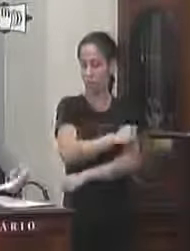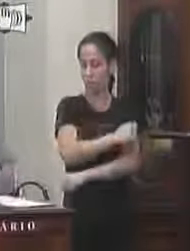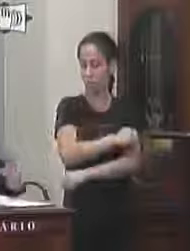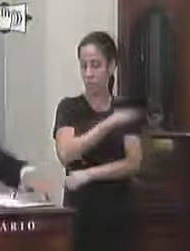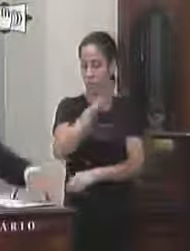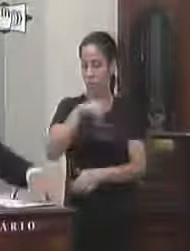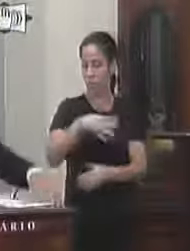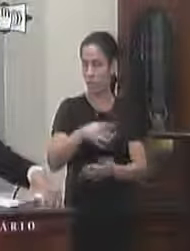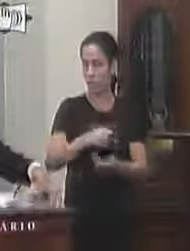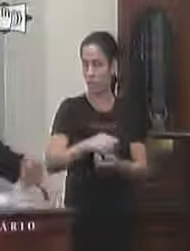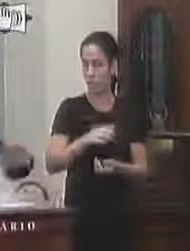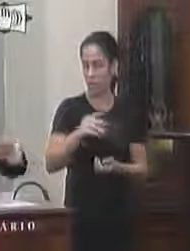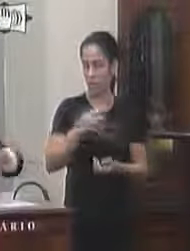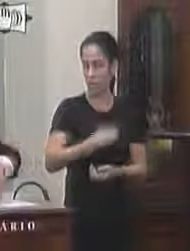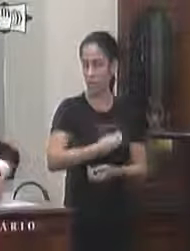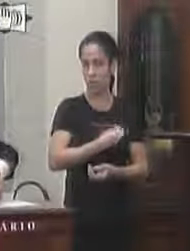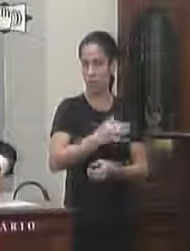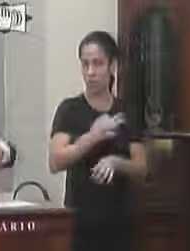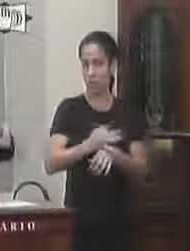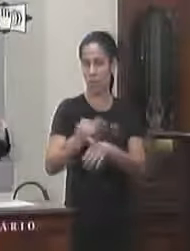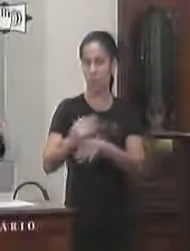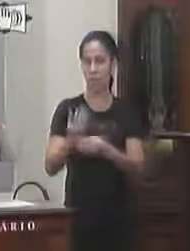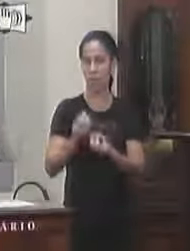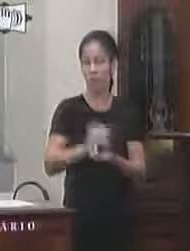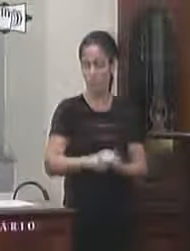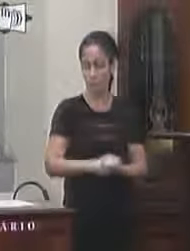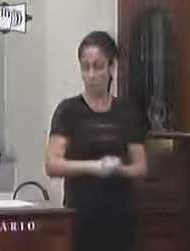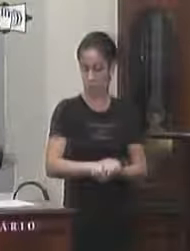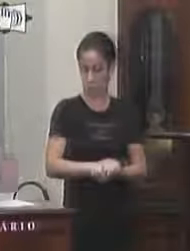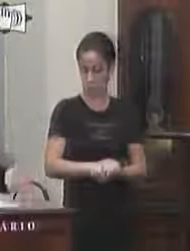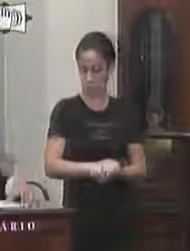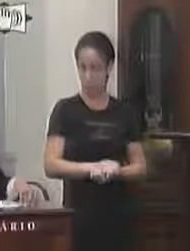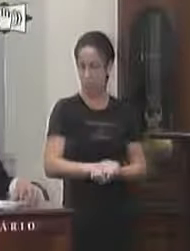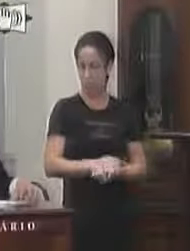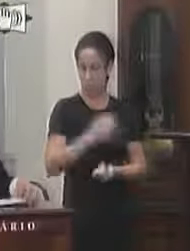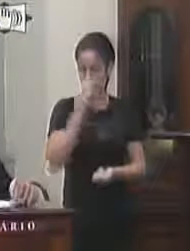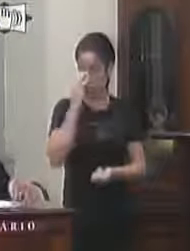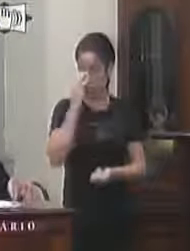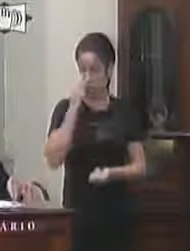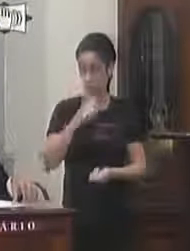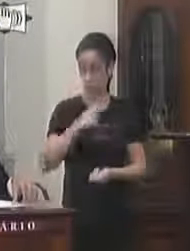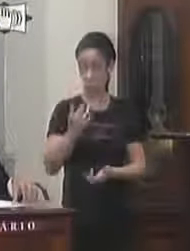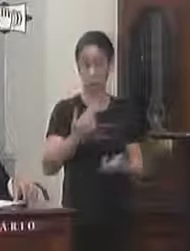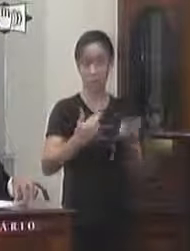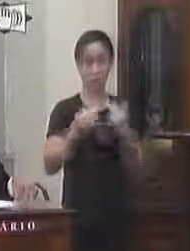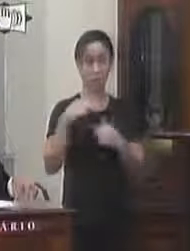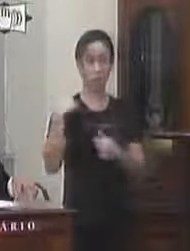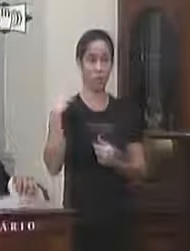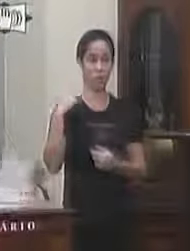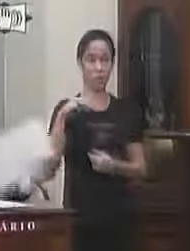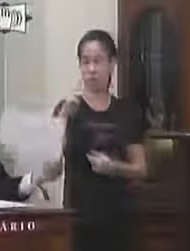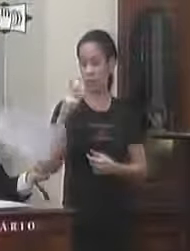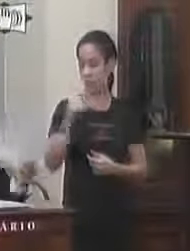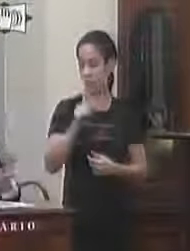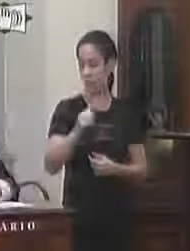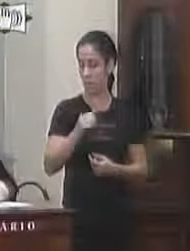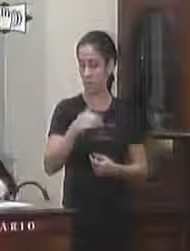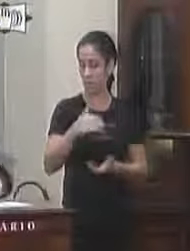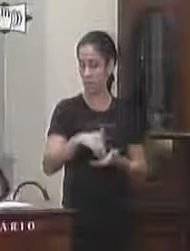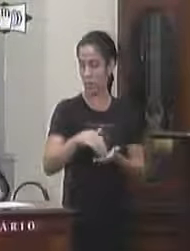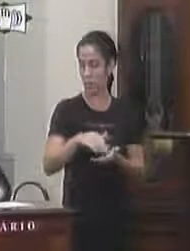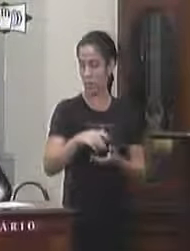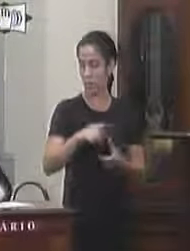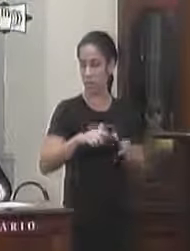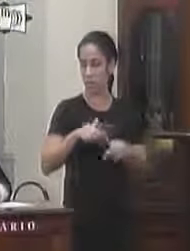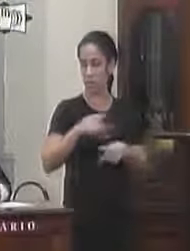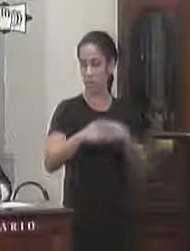relação e a frequência a encaminhada para a nova vereadora também tem a resposta para a vereadora Michele do senhor secretário de